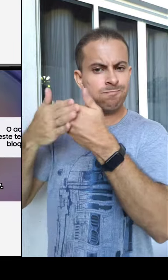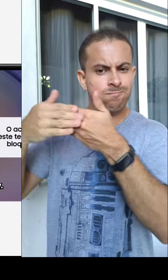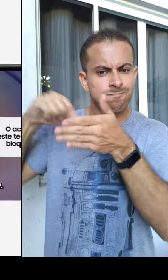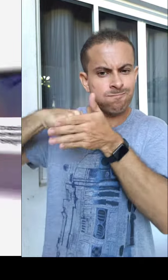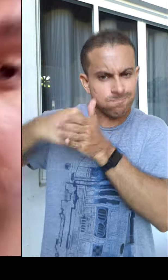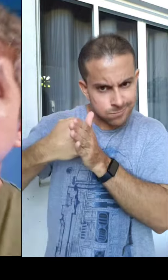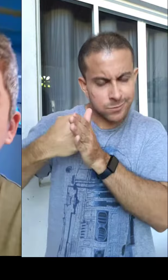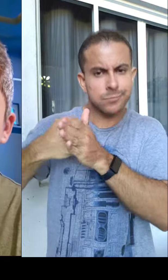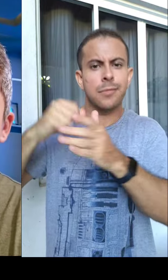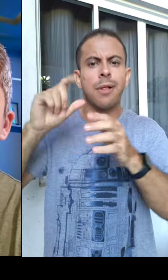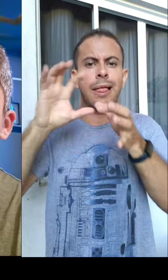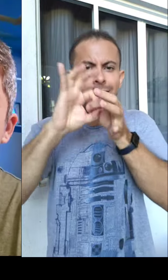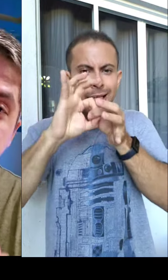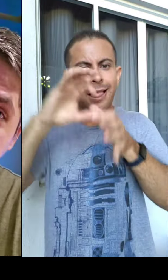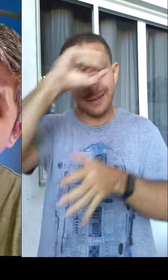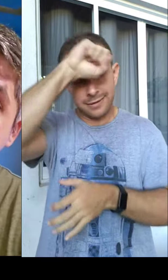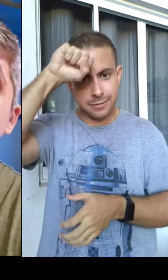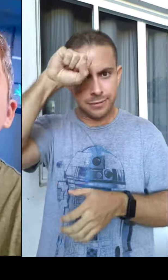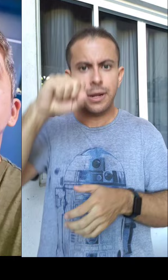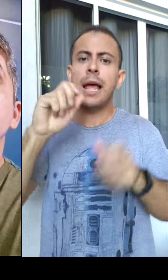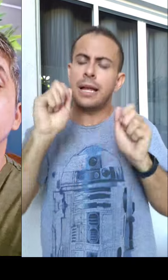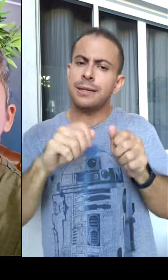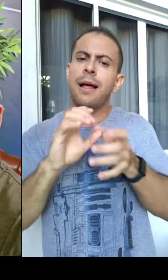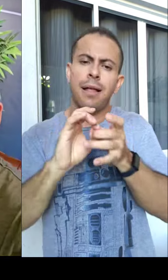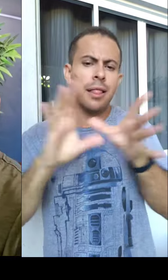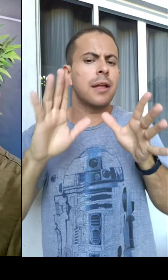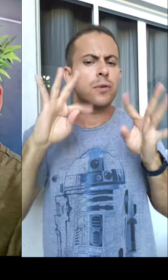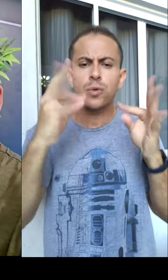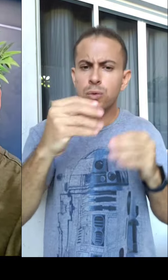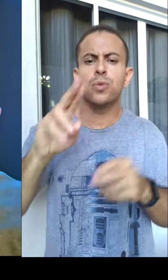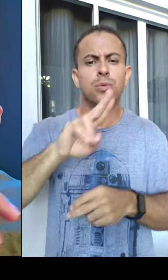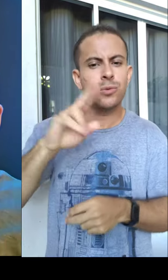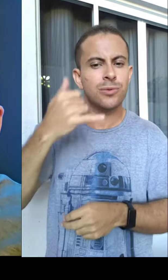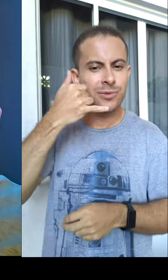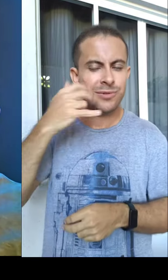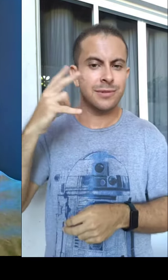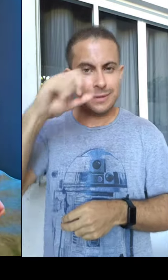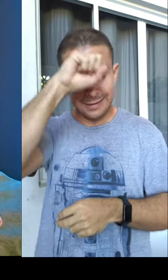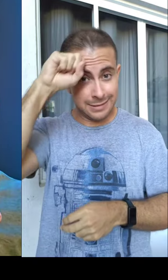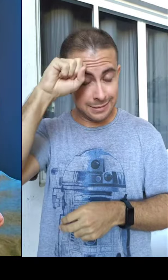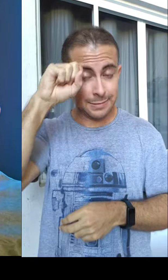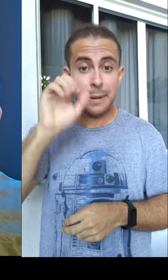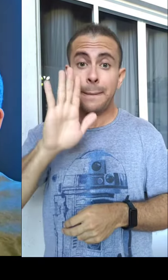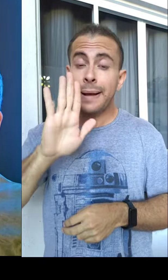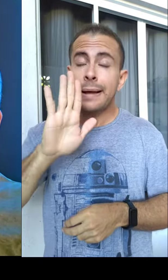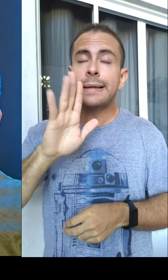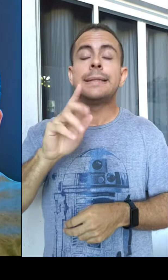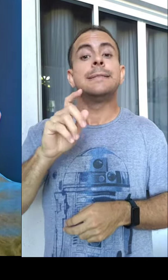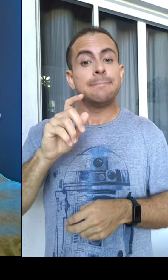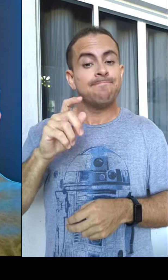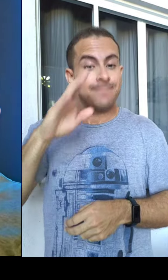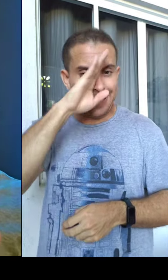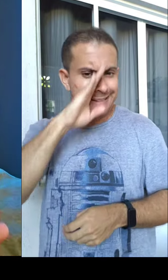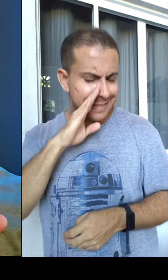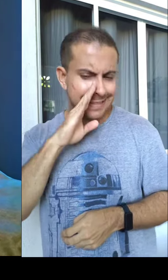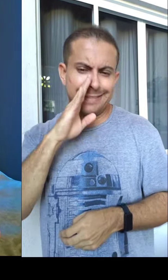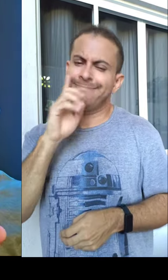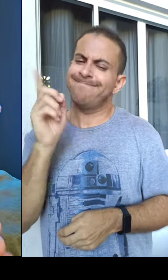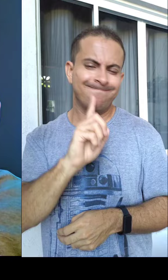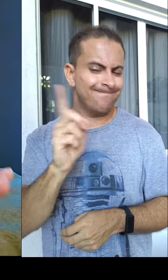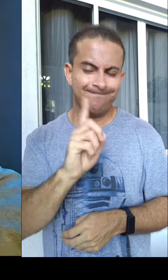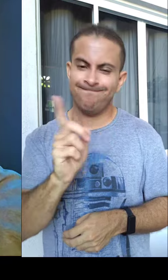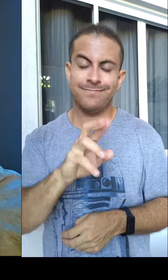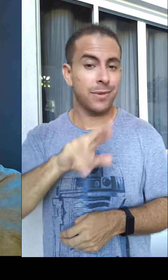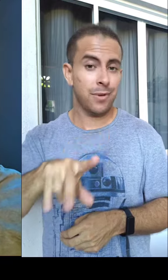Galaxy. Já está disponível basicamente para todo mundo que tem celular da Samsung. Mas tem uma coisa, o serviço não, meus amigos, não é